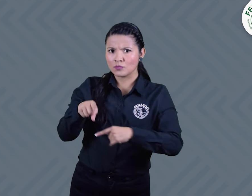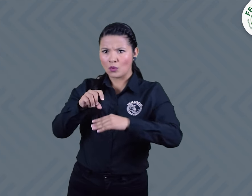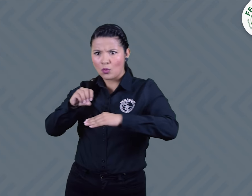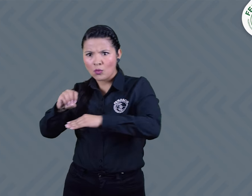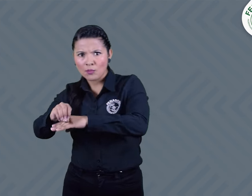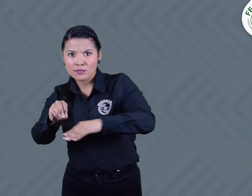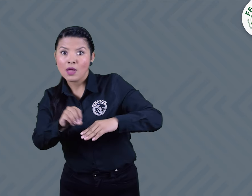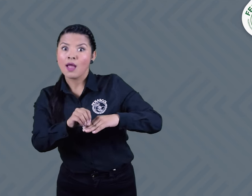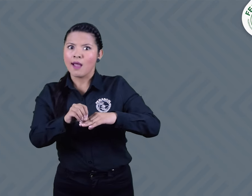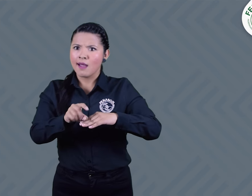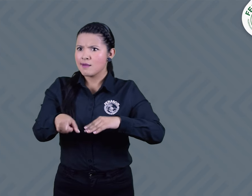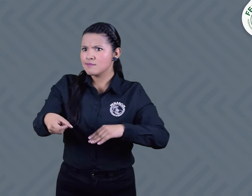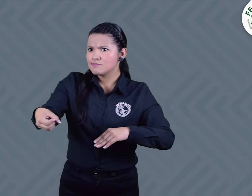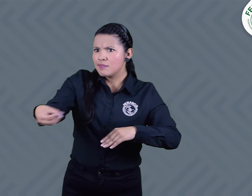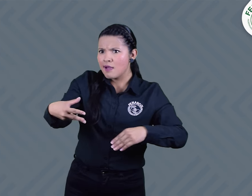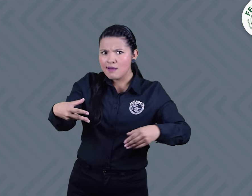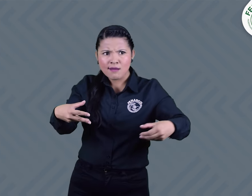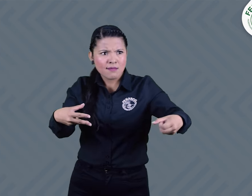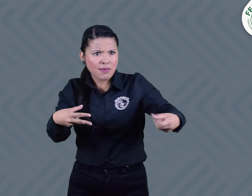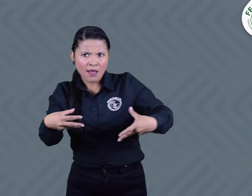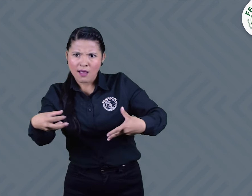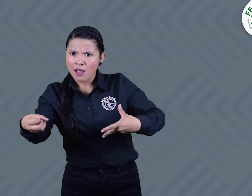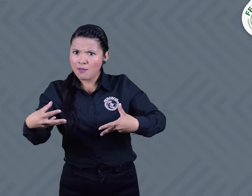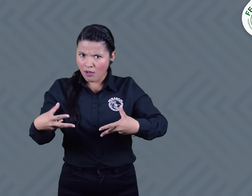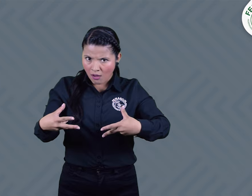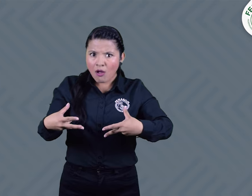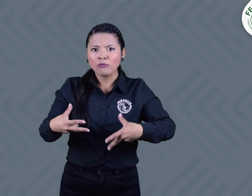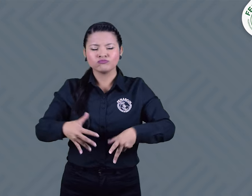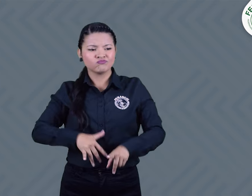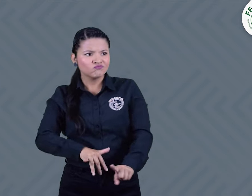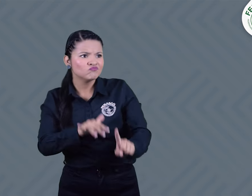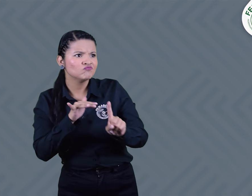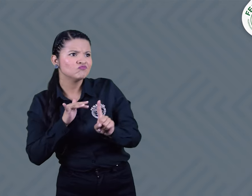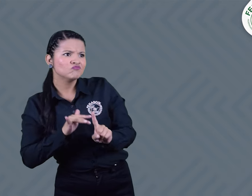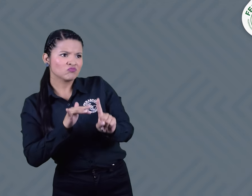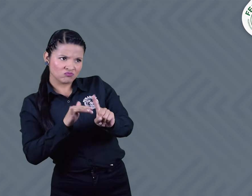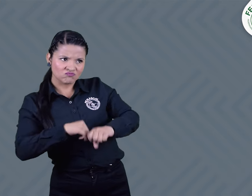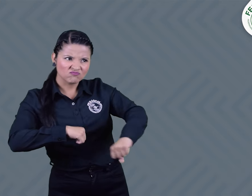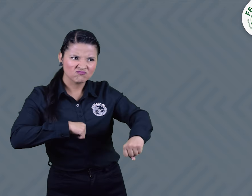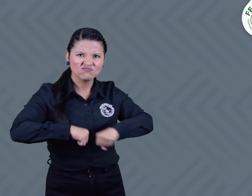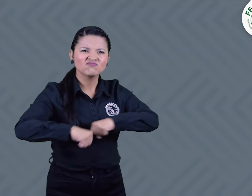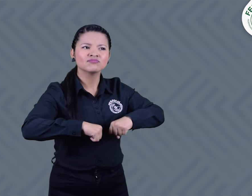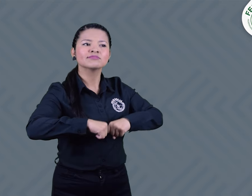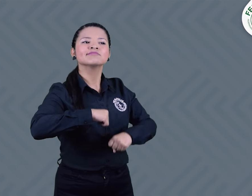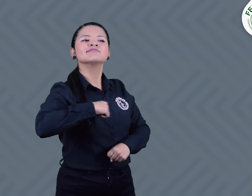gestión de procesos de incidencia que promuevan el goce y garantía de los derechos